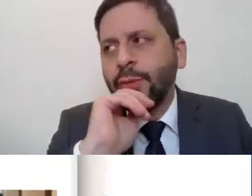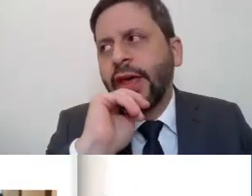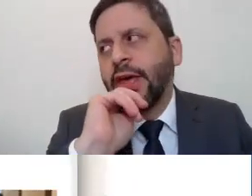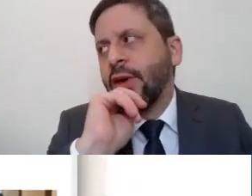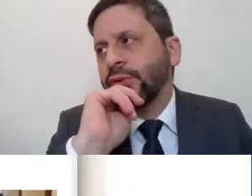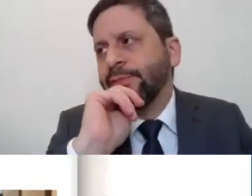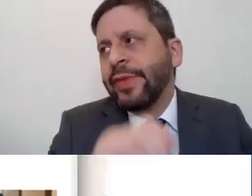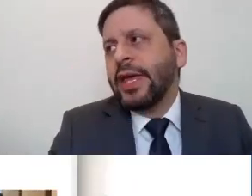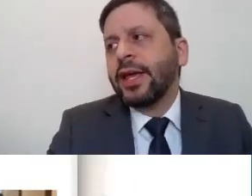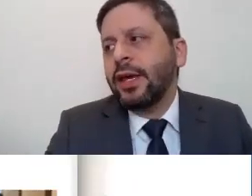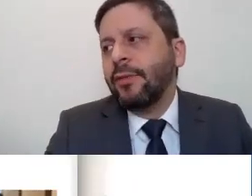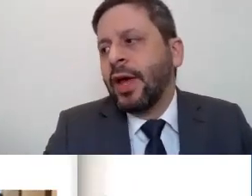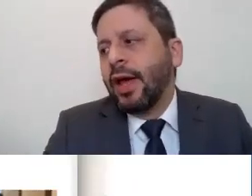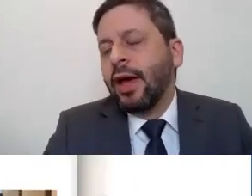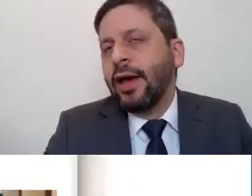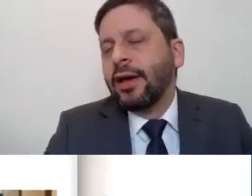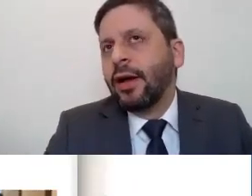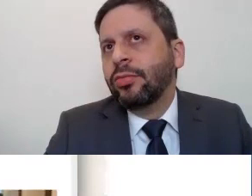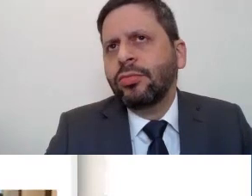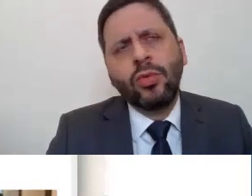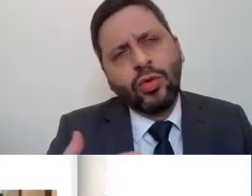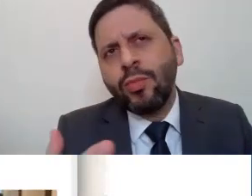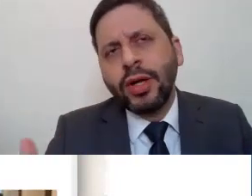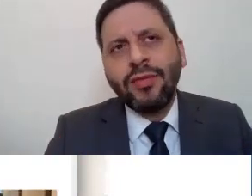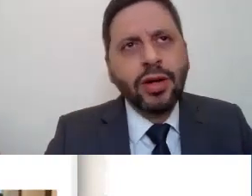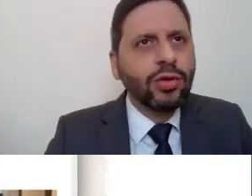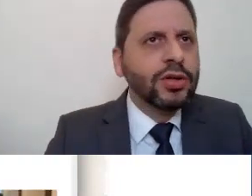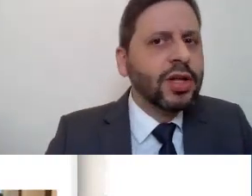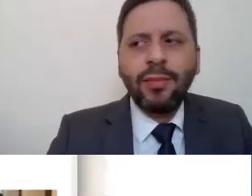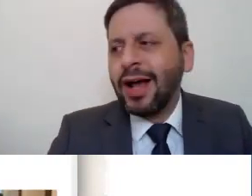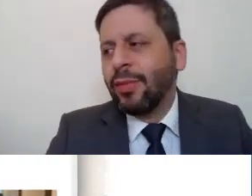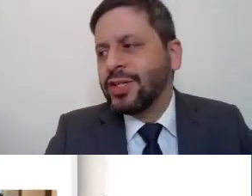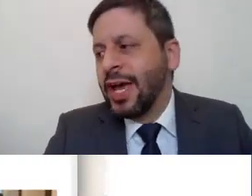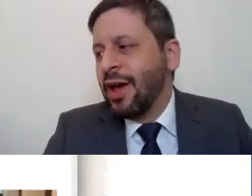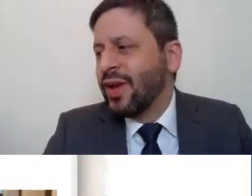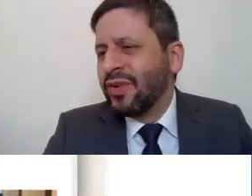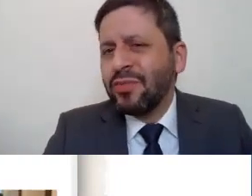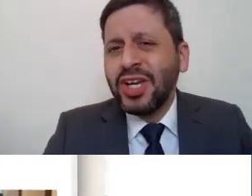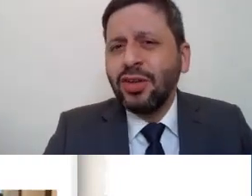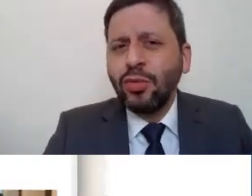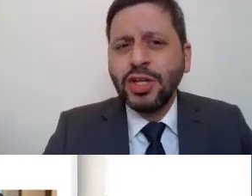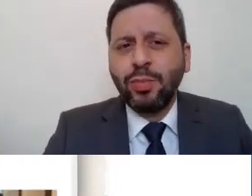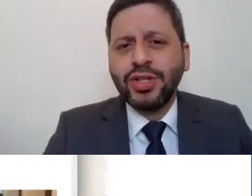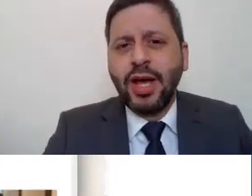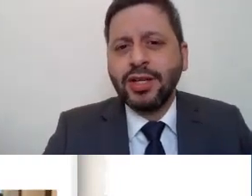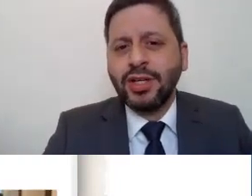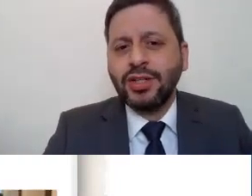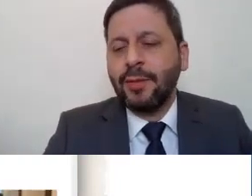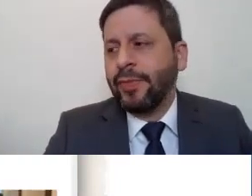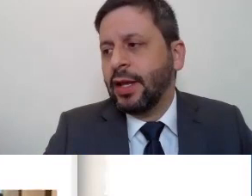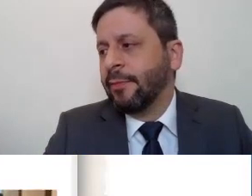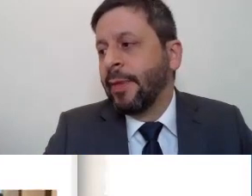com o termo TRF. E aqui, não comportava aqui no nosso trabalho, mas verificamos inúmeras